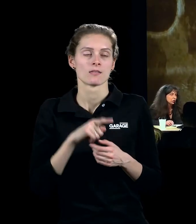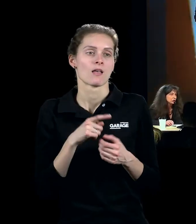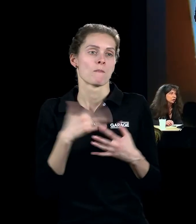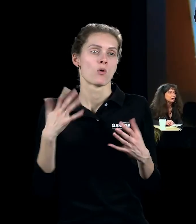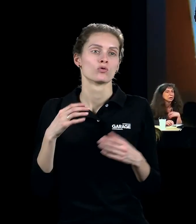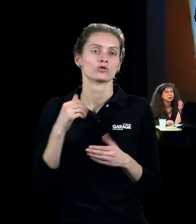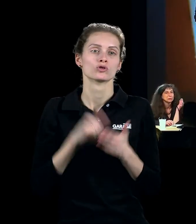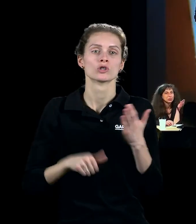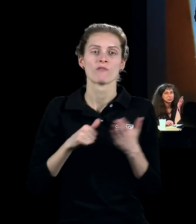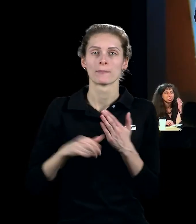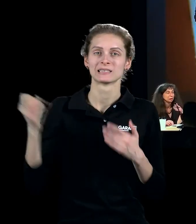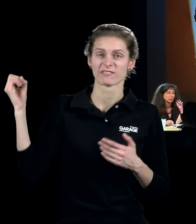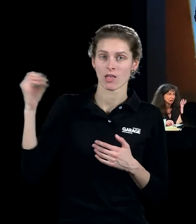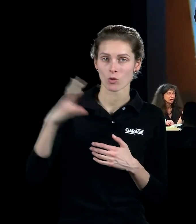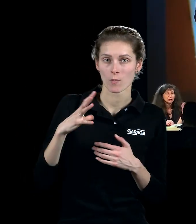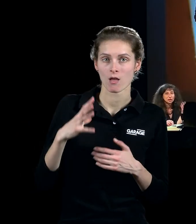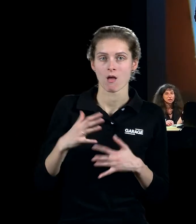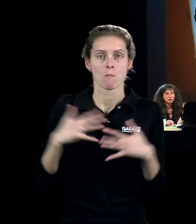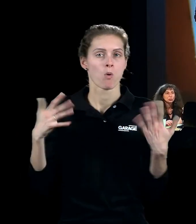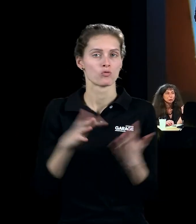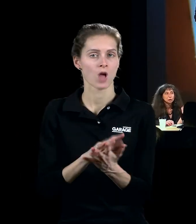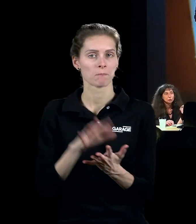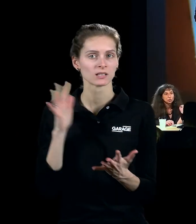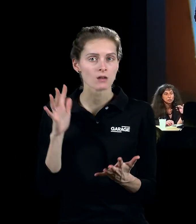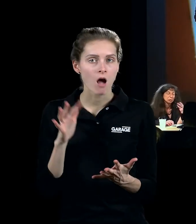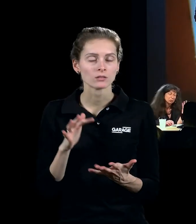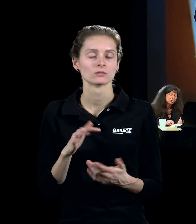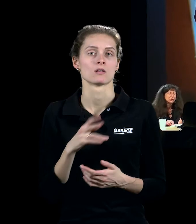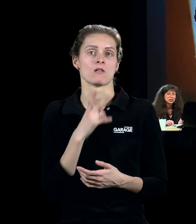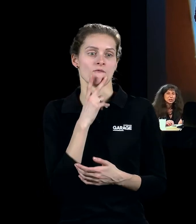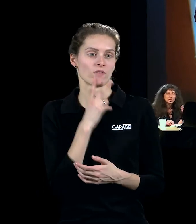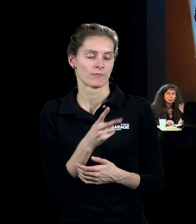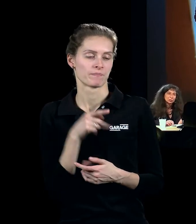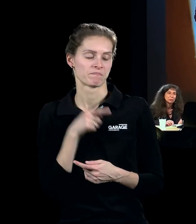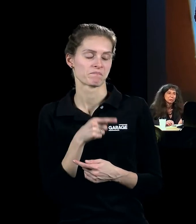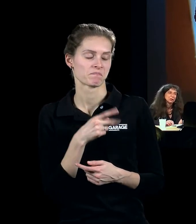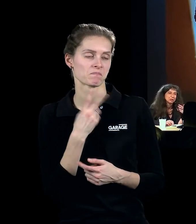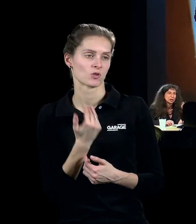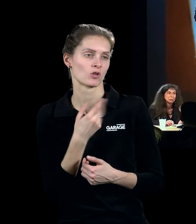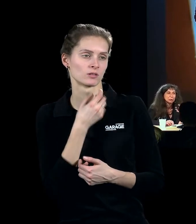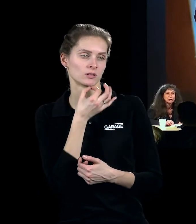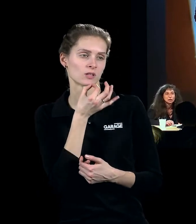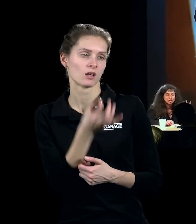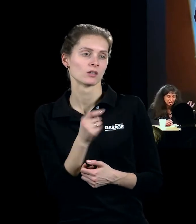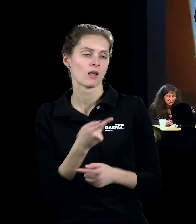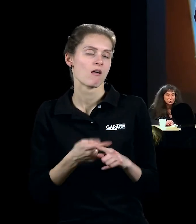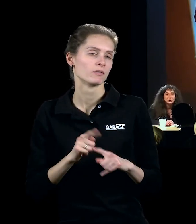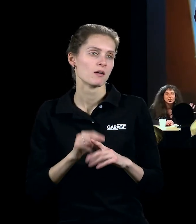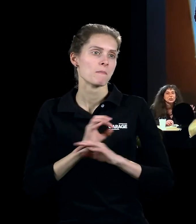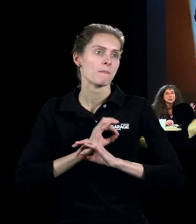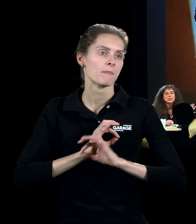достаточно цветная, вот так это выглядело, красочная, тоже, как можно сейчас сказать, что это та же самая прекрасная